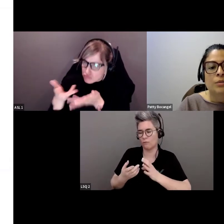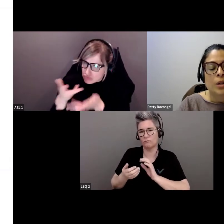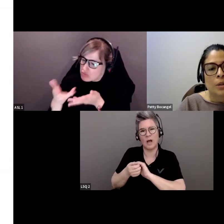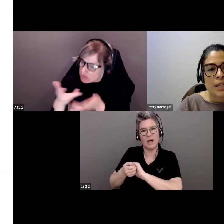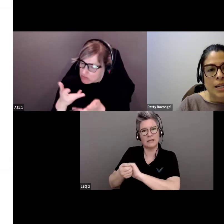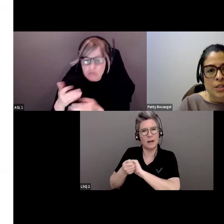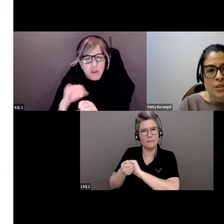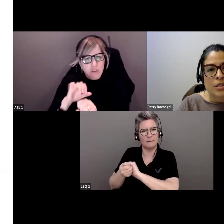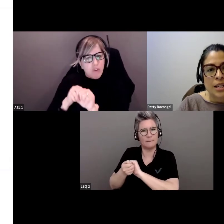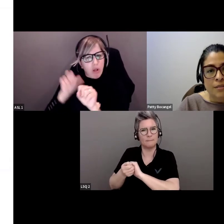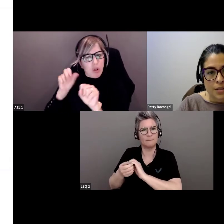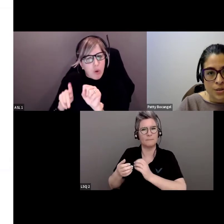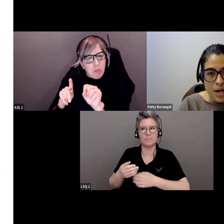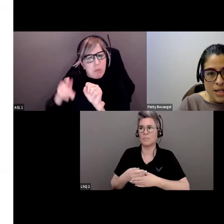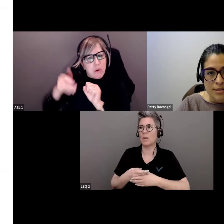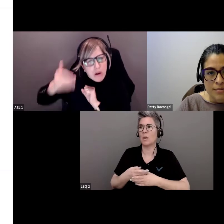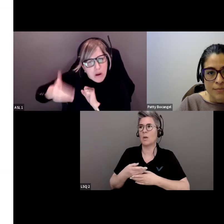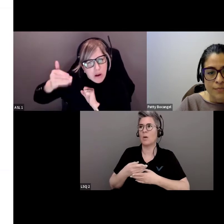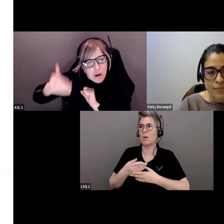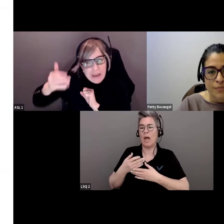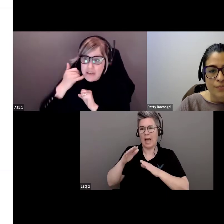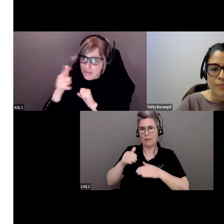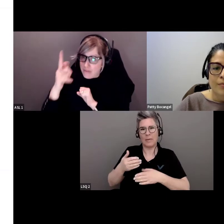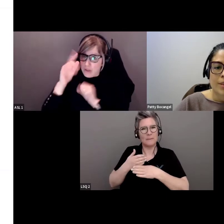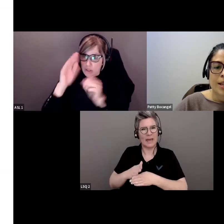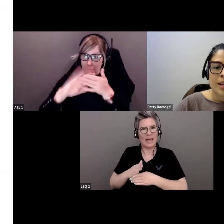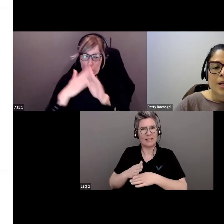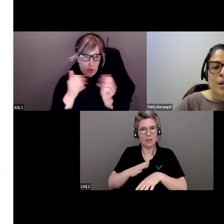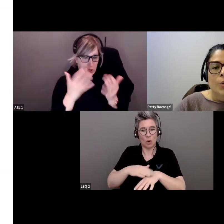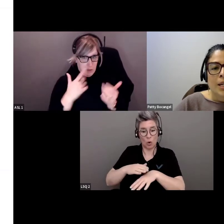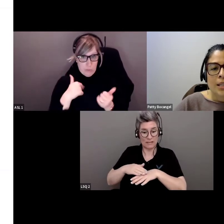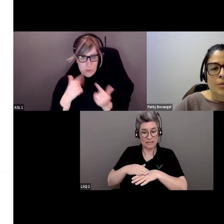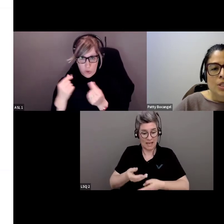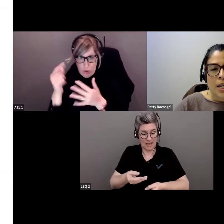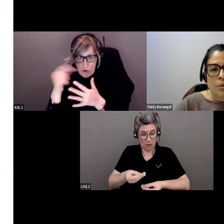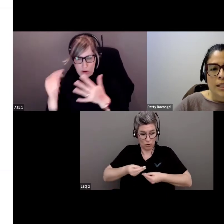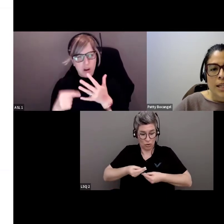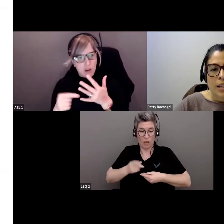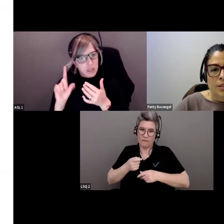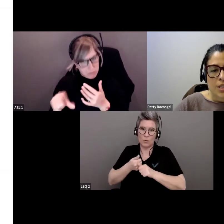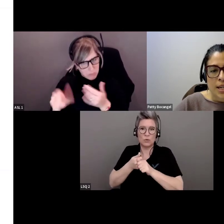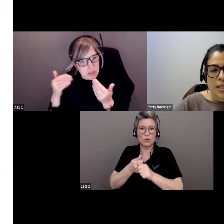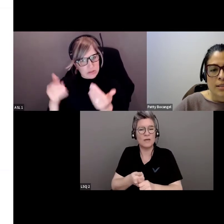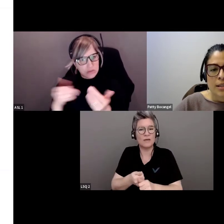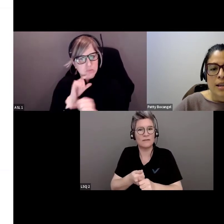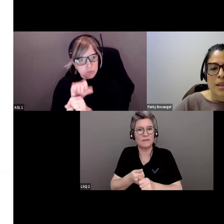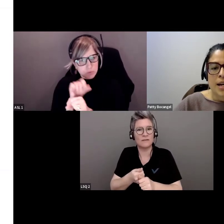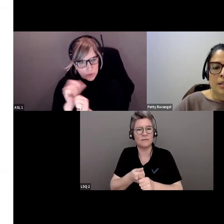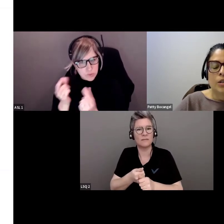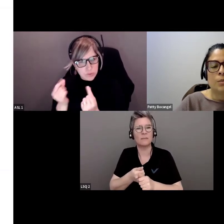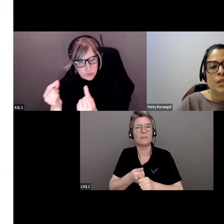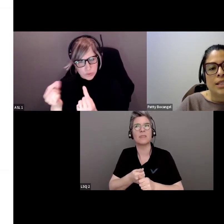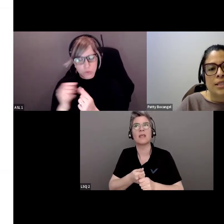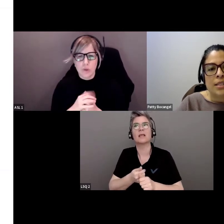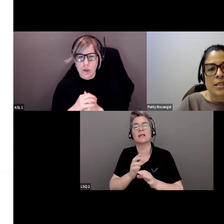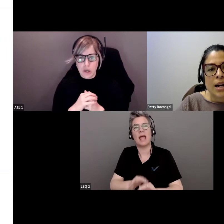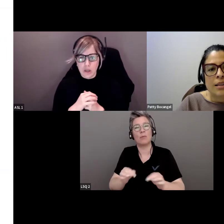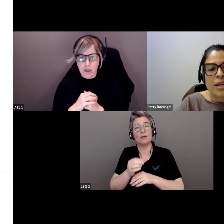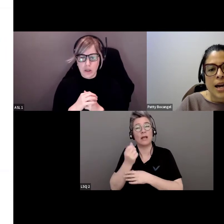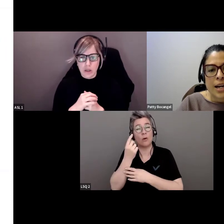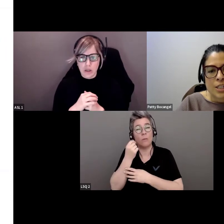ensemble et être prêts à suivre les recommandations qui nous sont faites. Nous devons comprendre